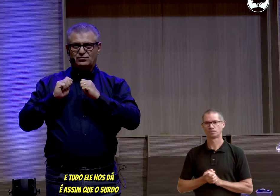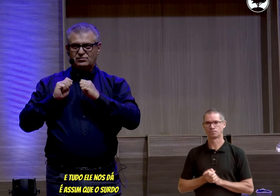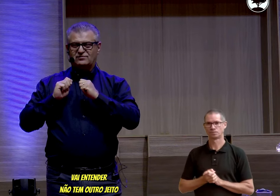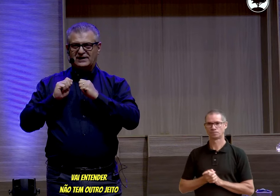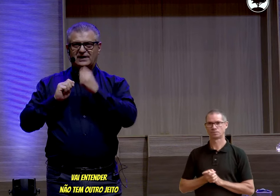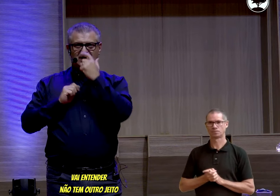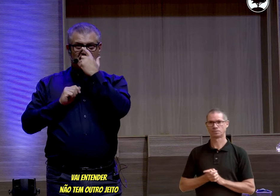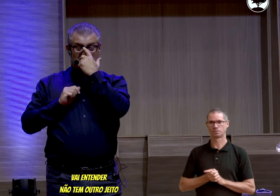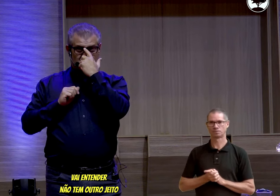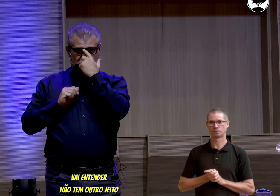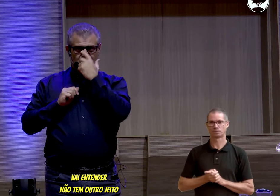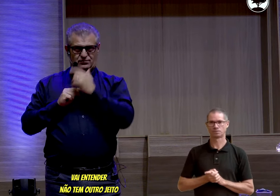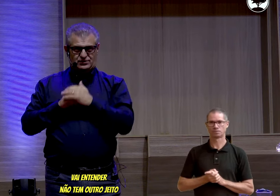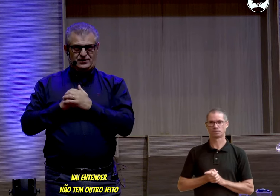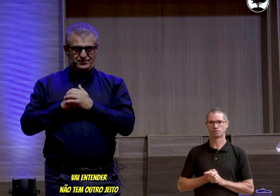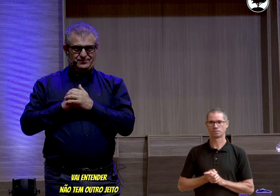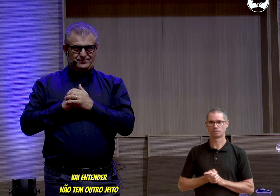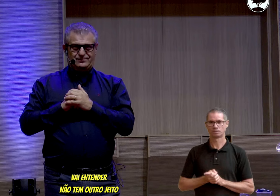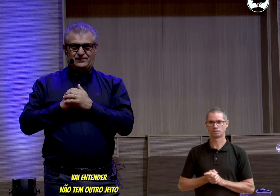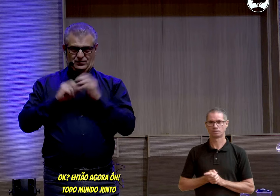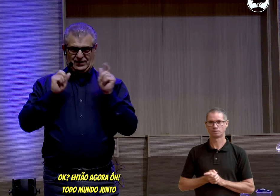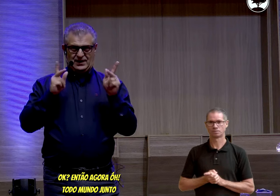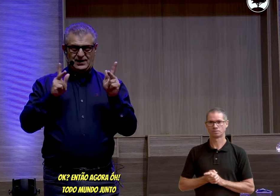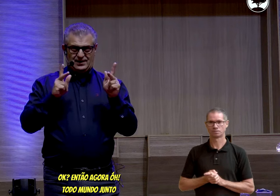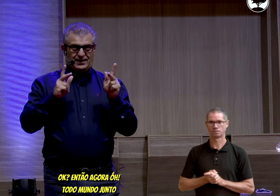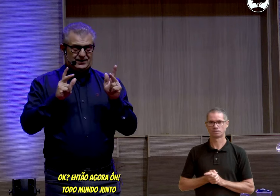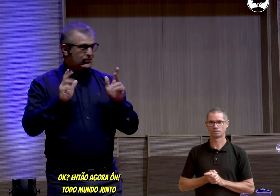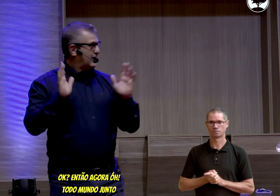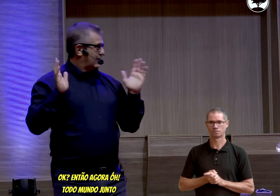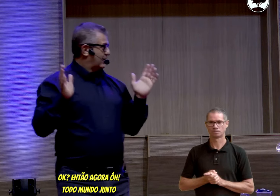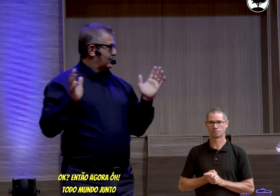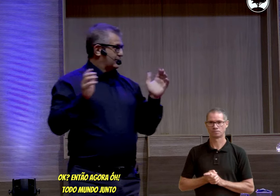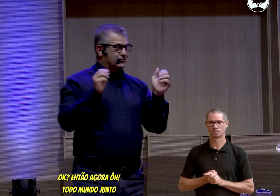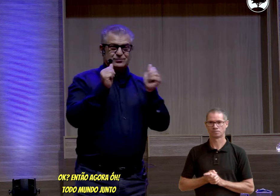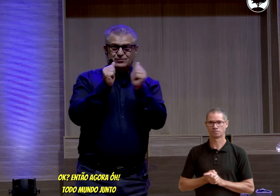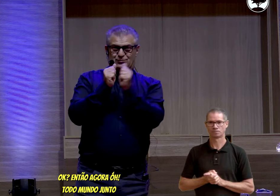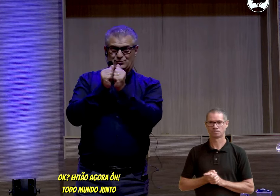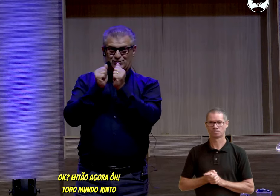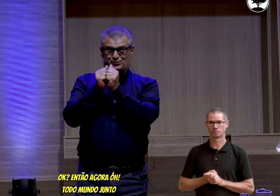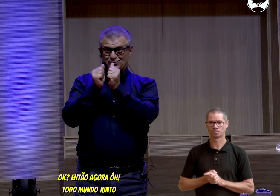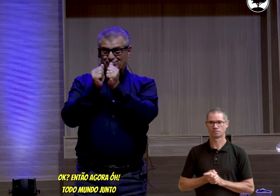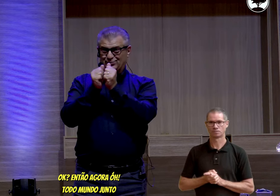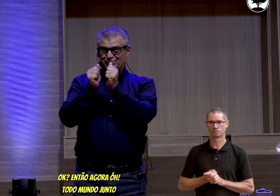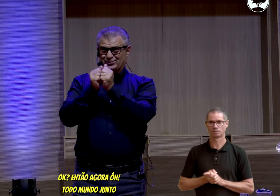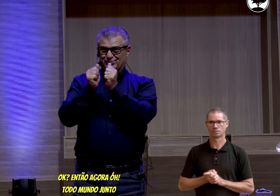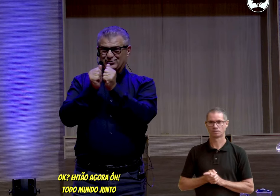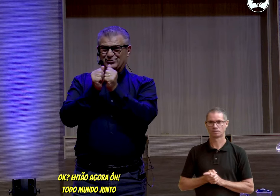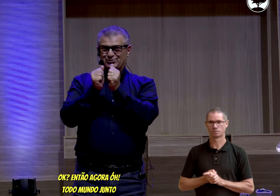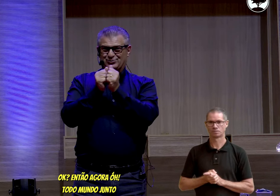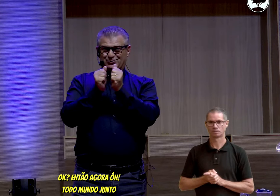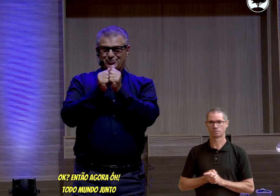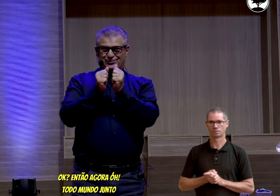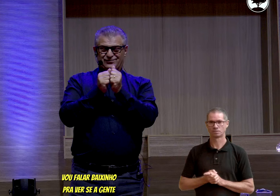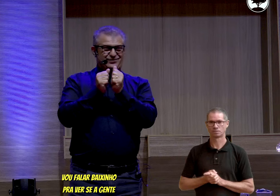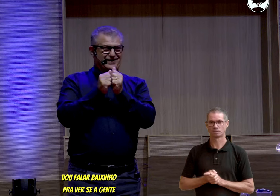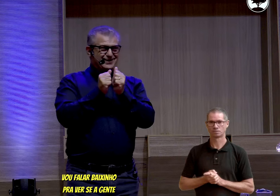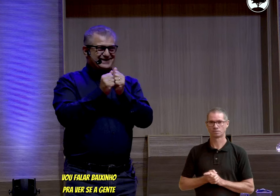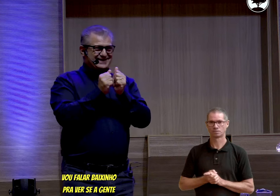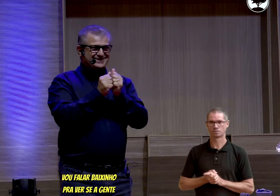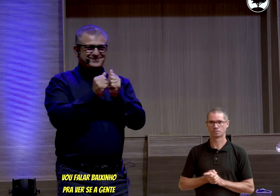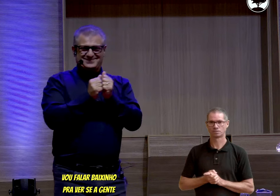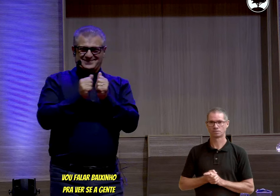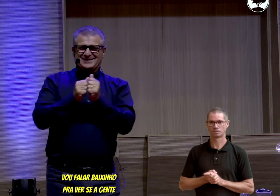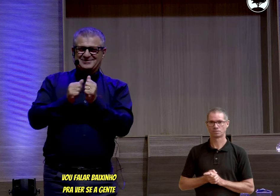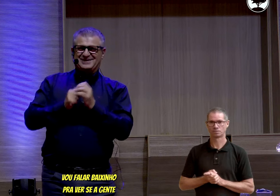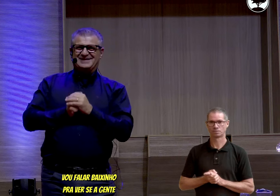assim que o surdo vai entender, não tem outro jeito, ok? Então, agora, todo mundo junto, vou falar